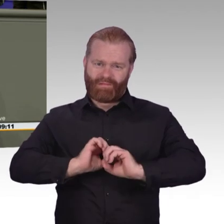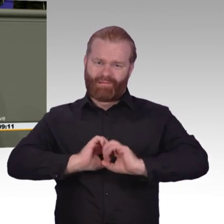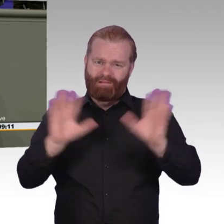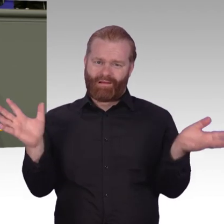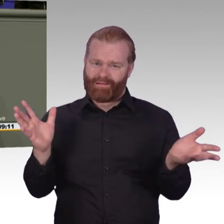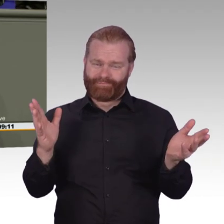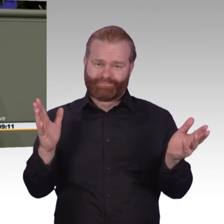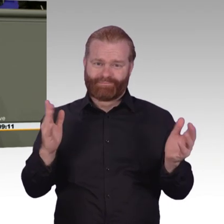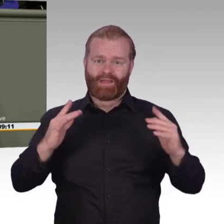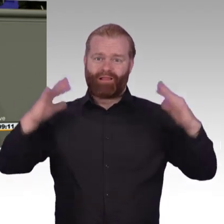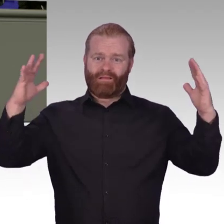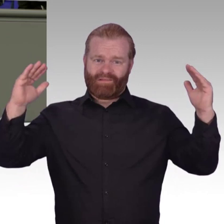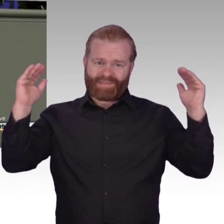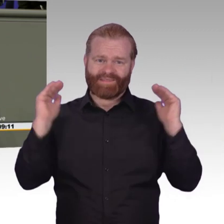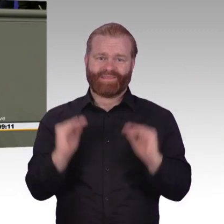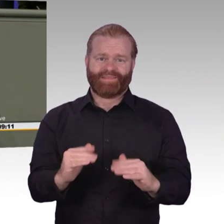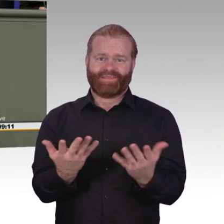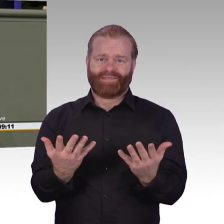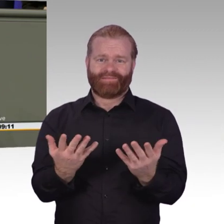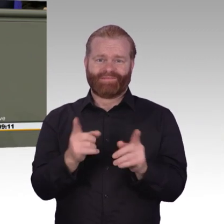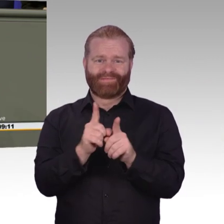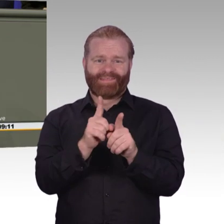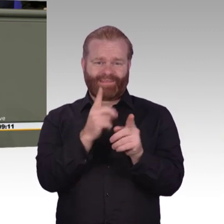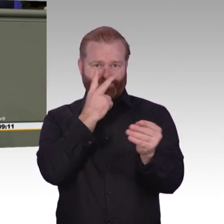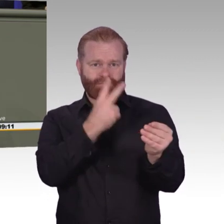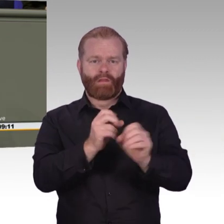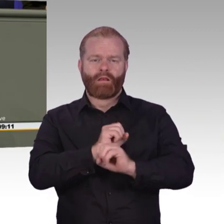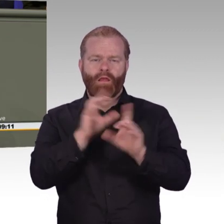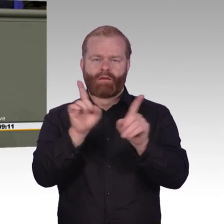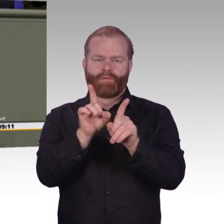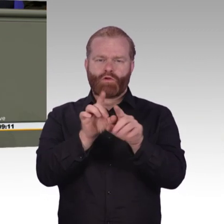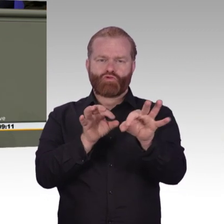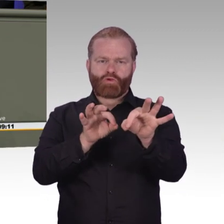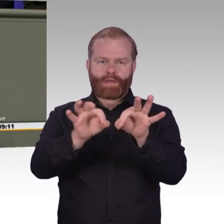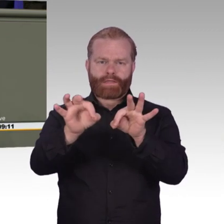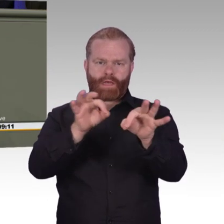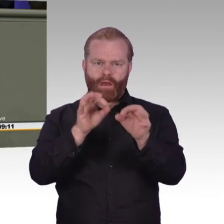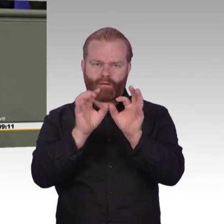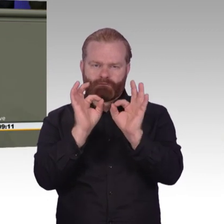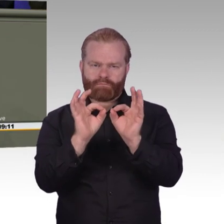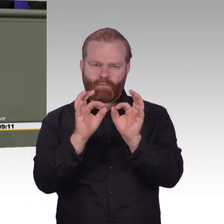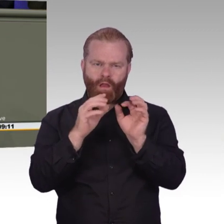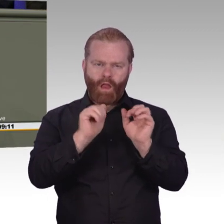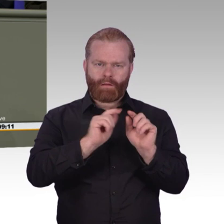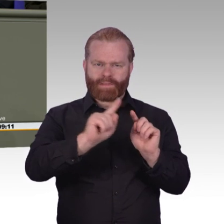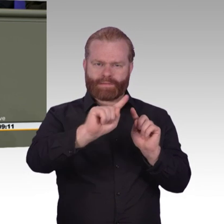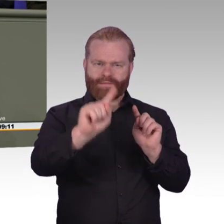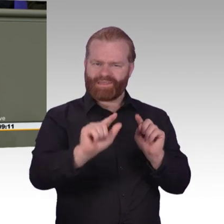Digitalstaatsministerin ohne eigenes Budget, eine Abteilung für Digitalpolitik im Kanzleramt, ein Digitalkabinett und ein Digitalrat.